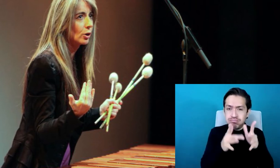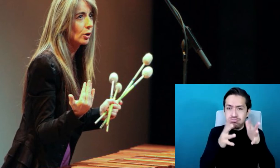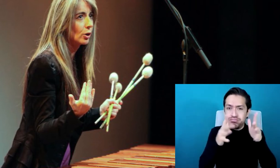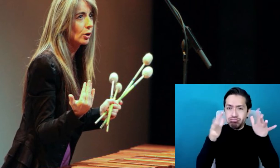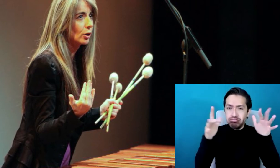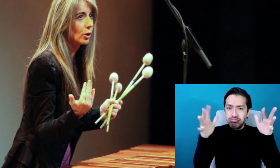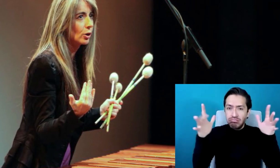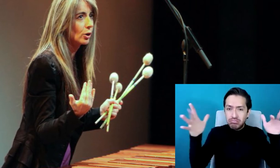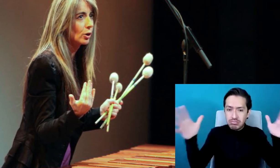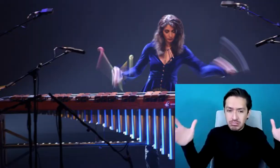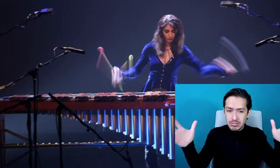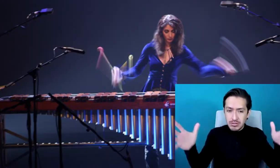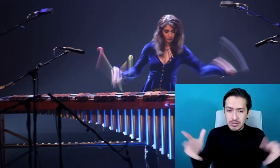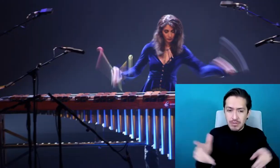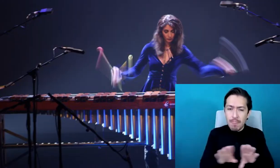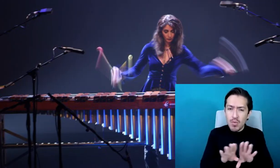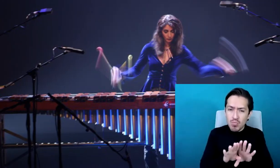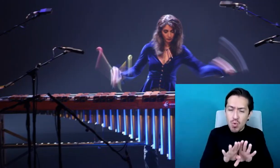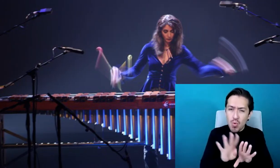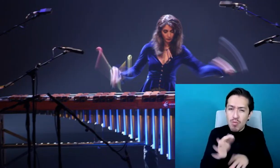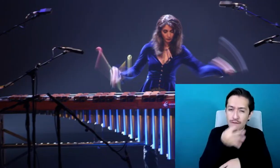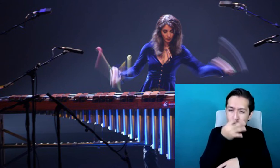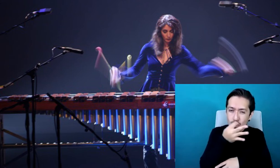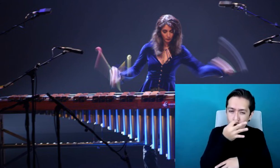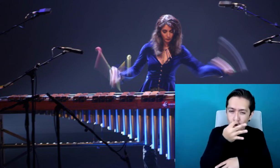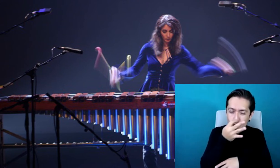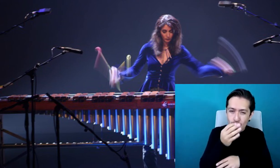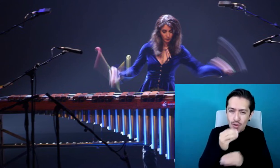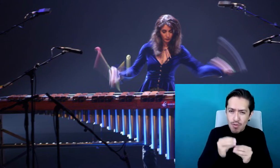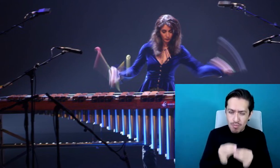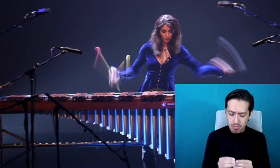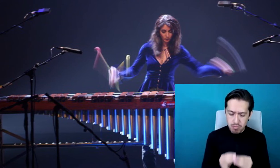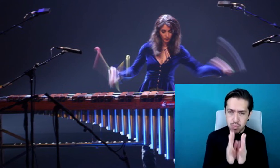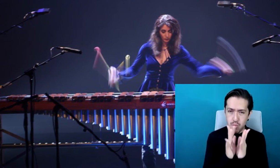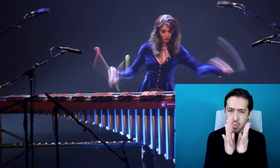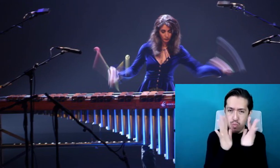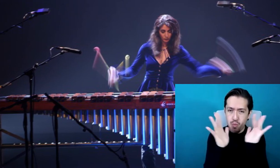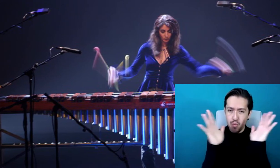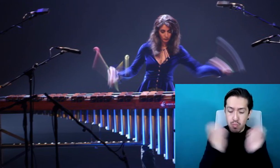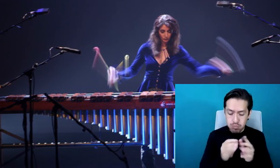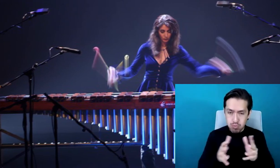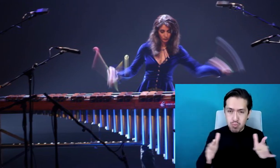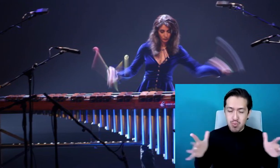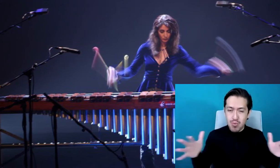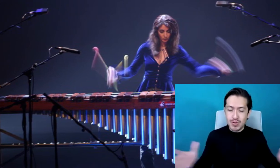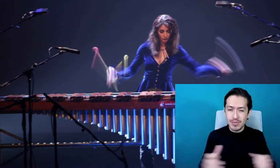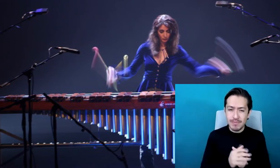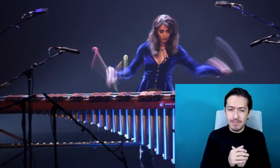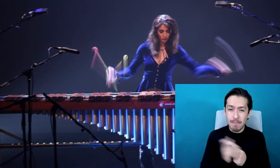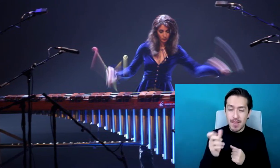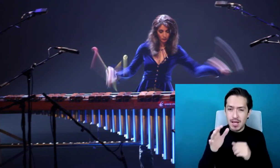como, como una flor. Y y verticalmente y llena el